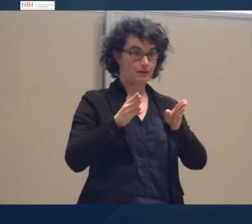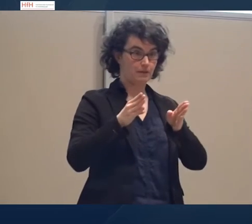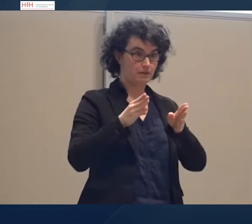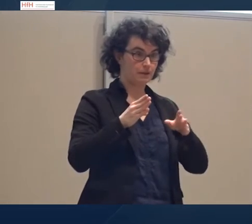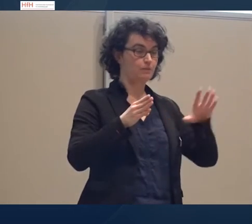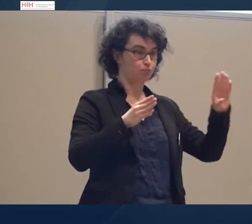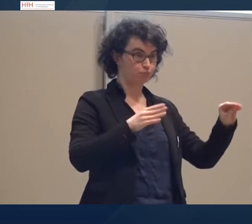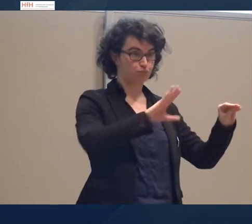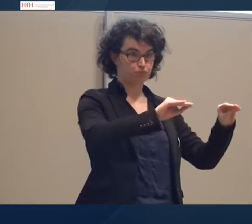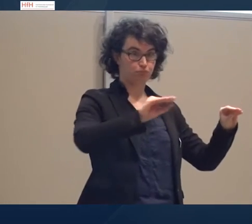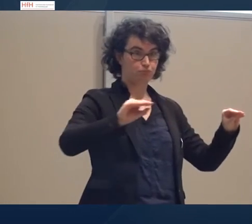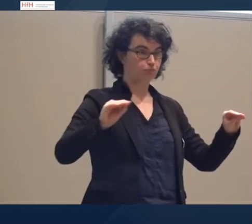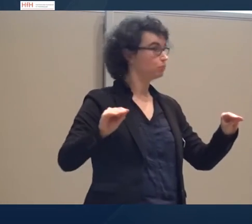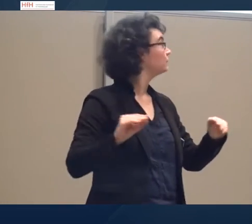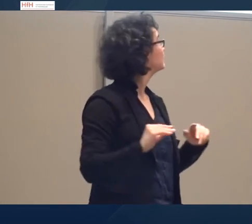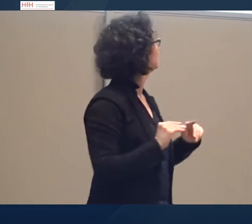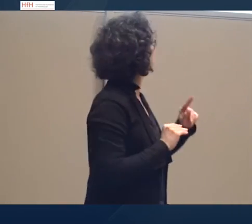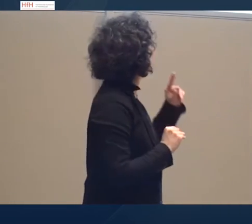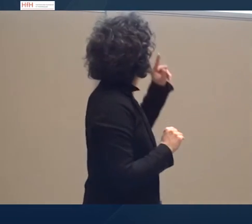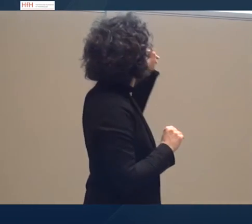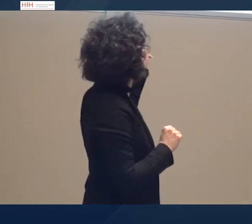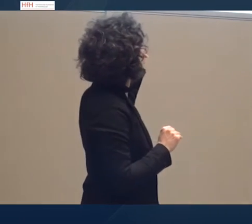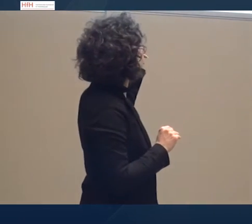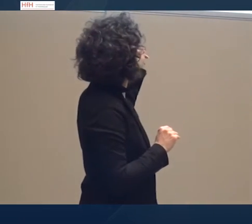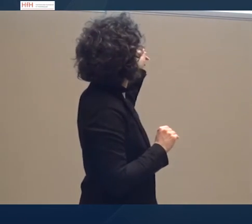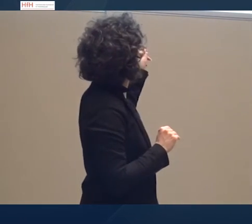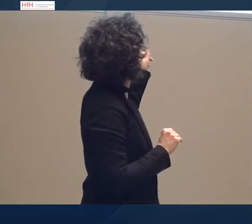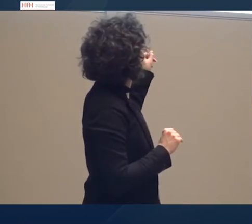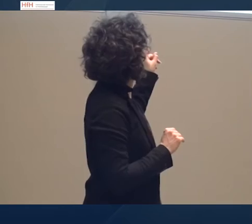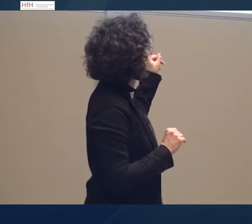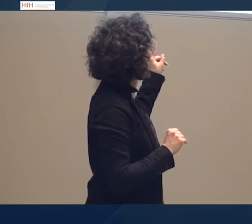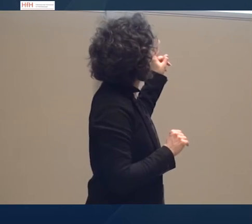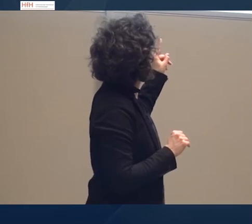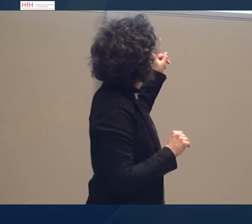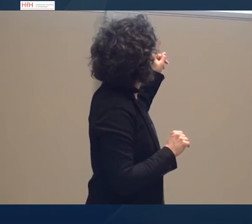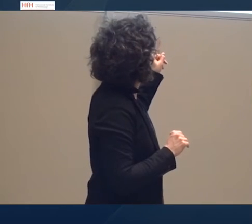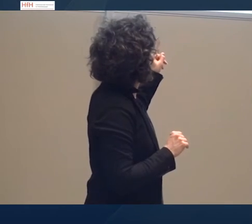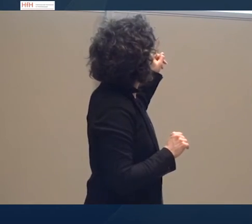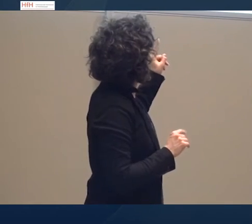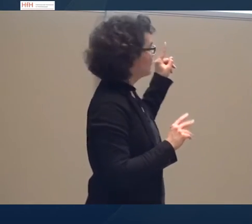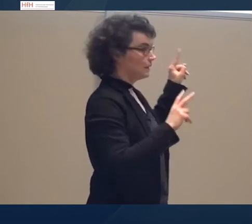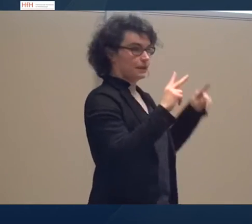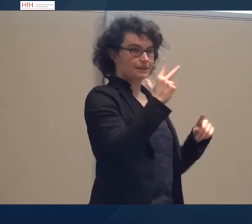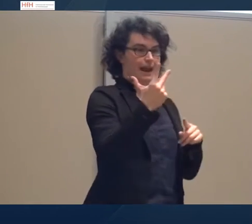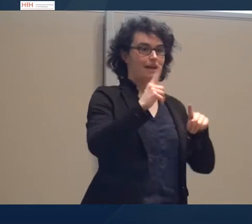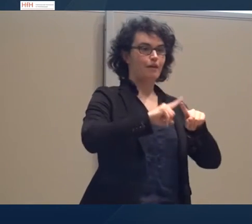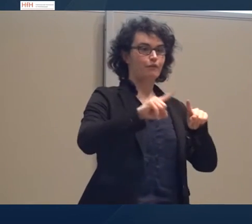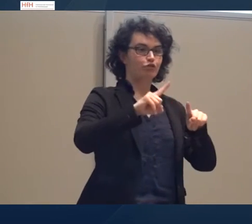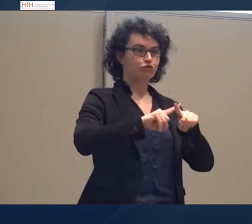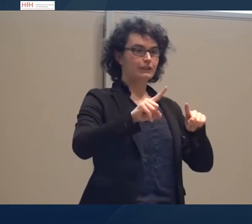Sie sehen hier die drei konzeptuellen Deutungsmuster. Alltiv-Modale,